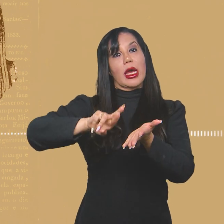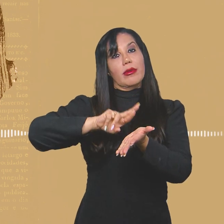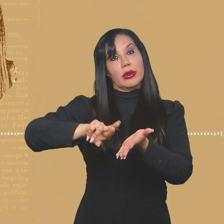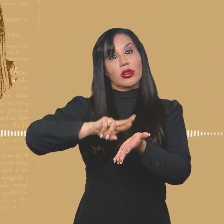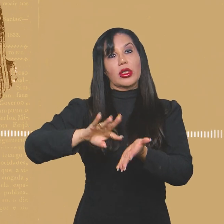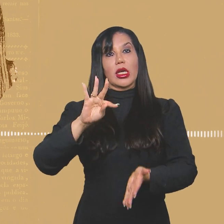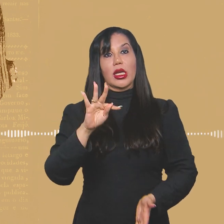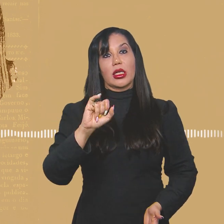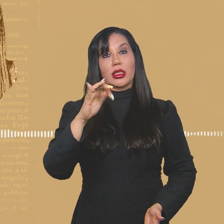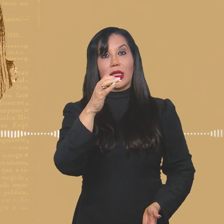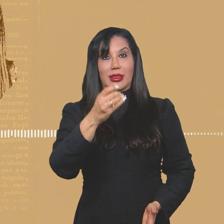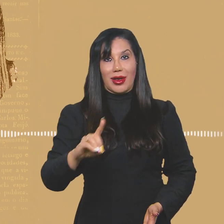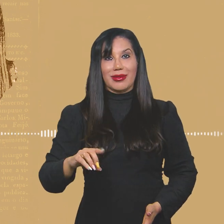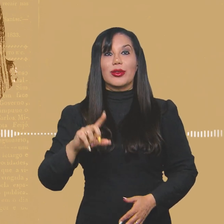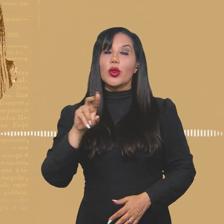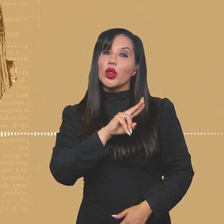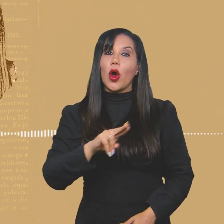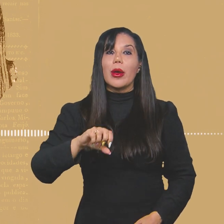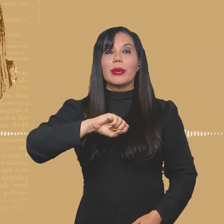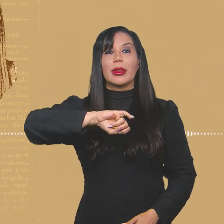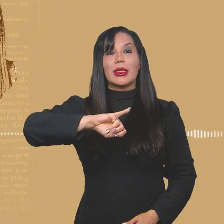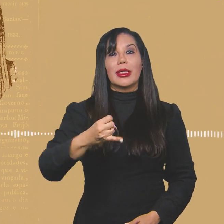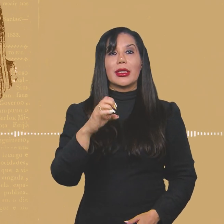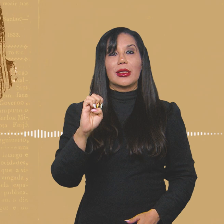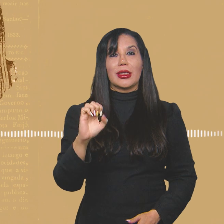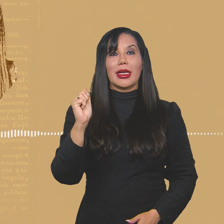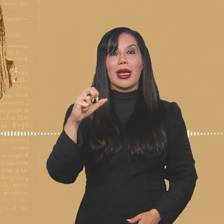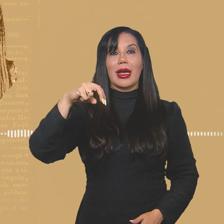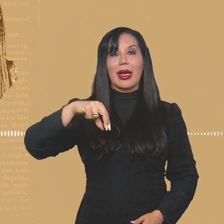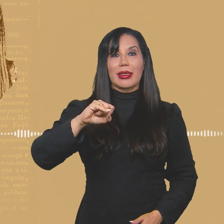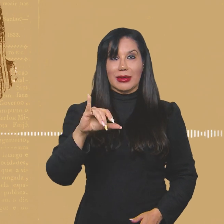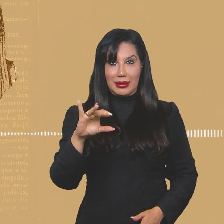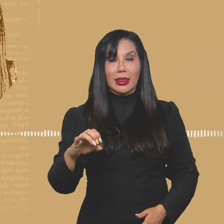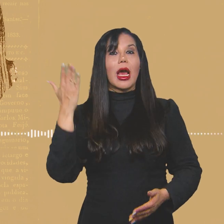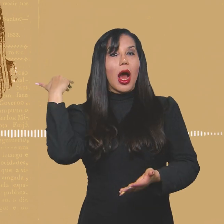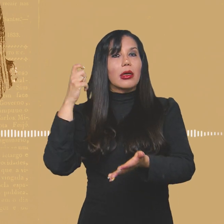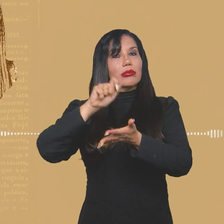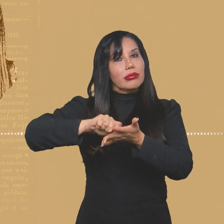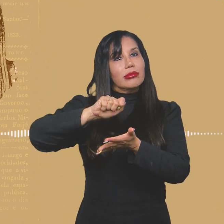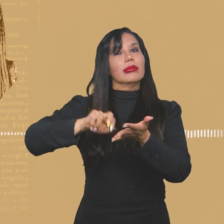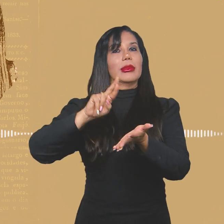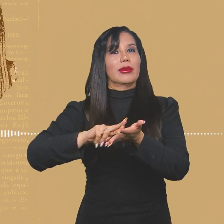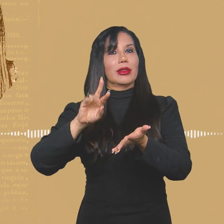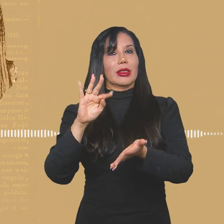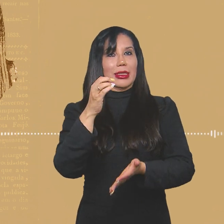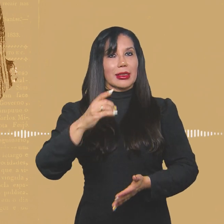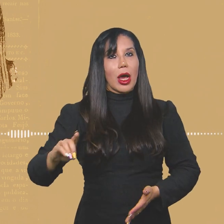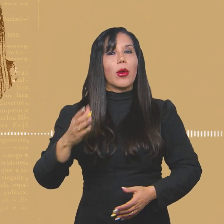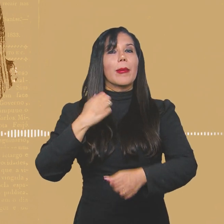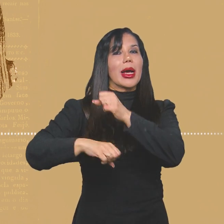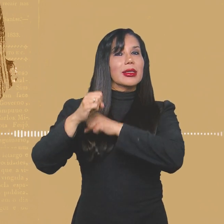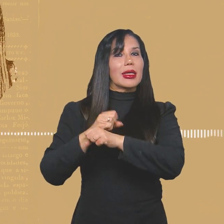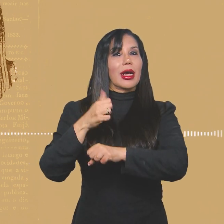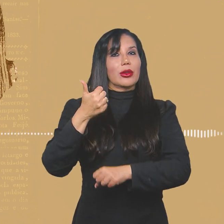Essa é a Jeanice Ramos, jornalista que participou da revista Tição na década de 1970. A publicação